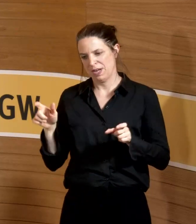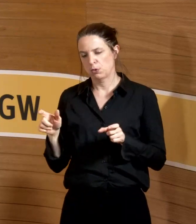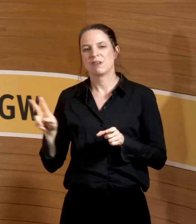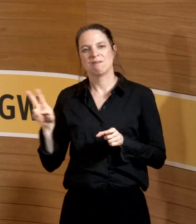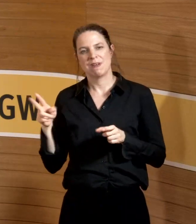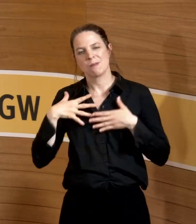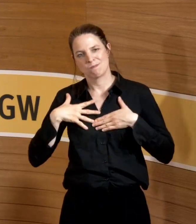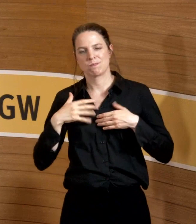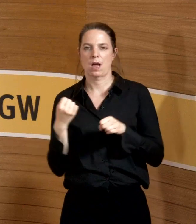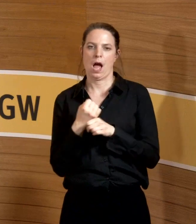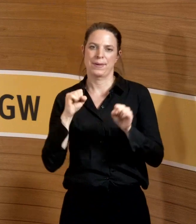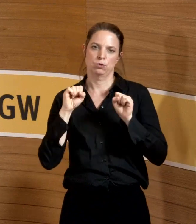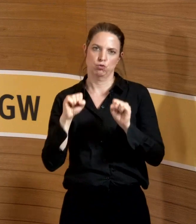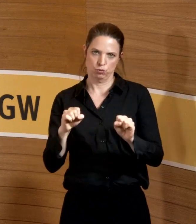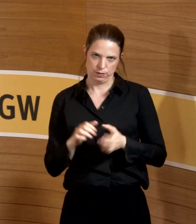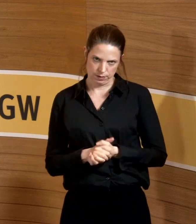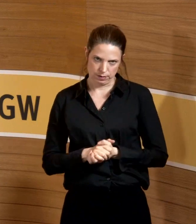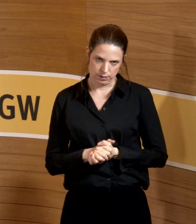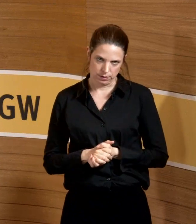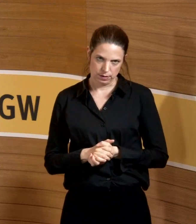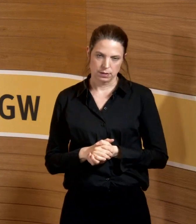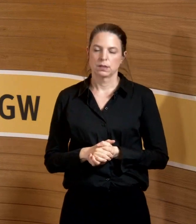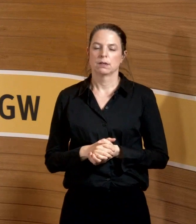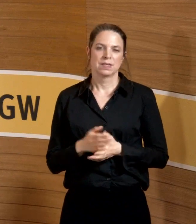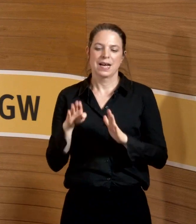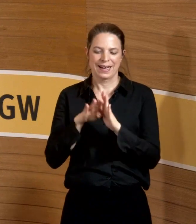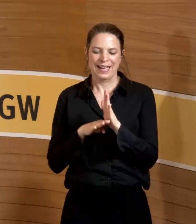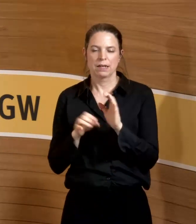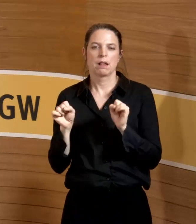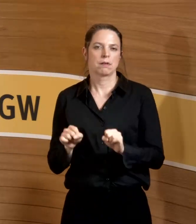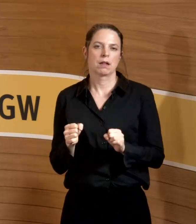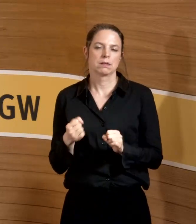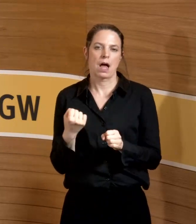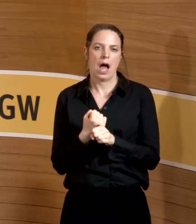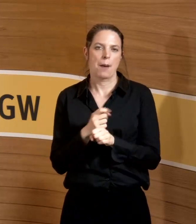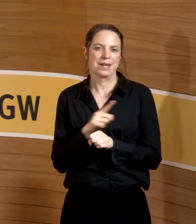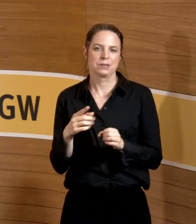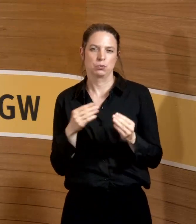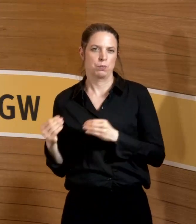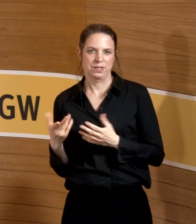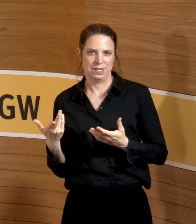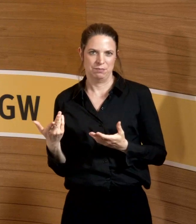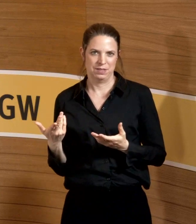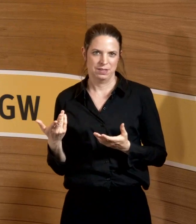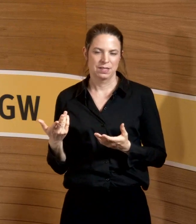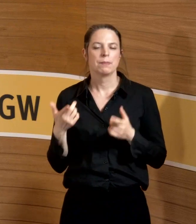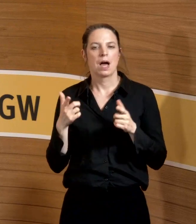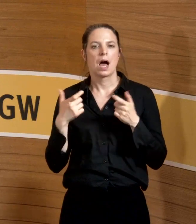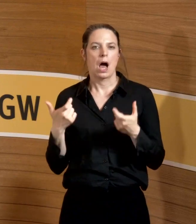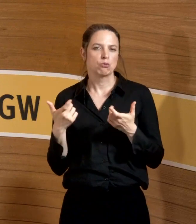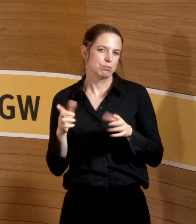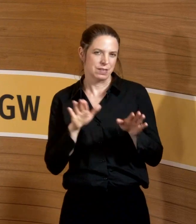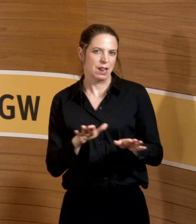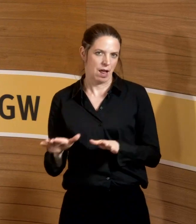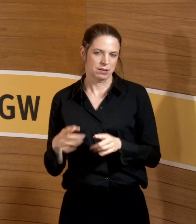vor Ort. Also die Arbeit wird ihnen auch eine Regel nicht abnehmen. Ich will mich damit nicht frei reden. Der Ausschuss ist langsam, weil